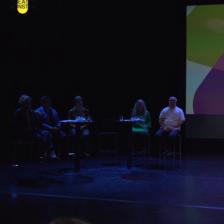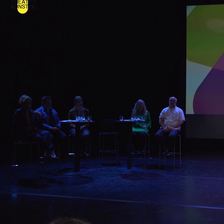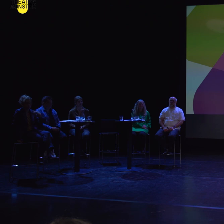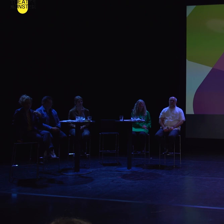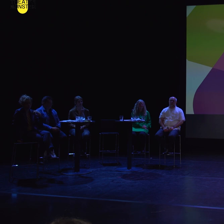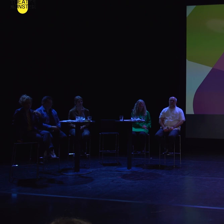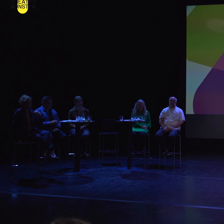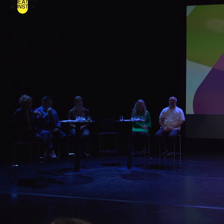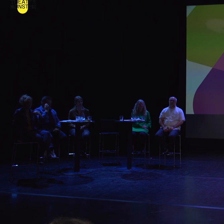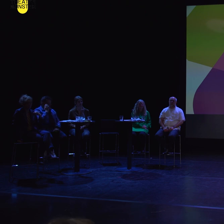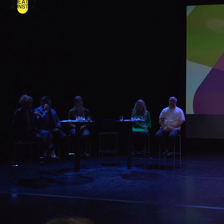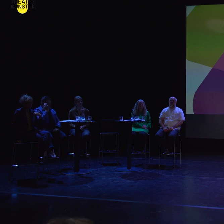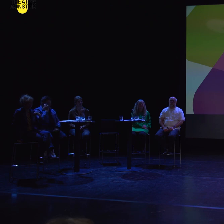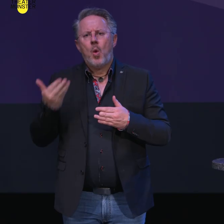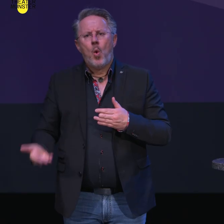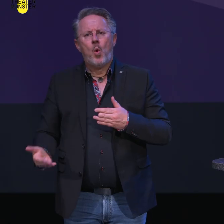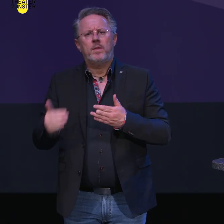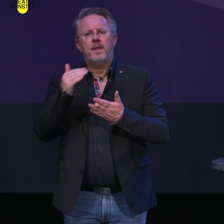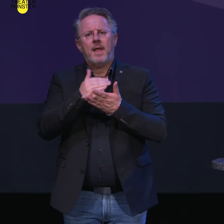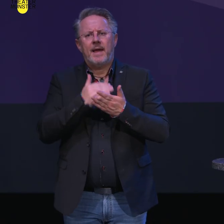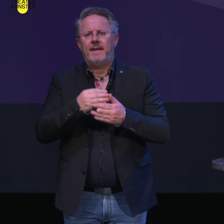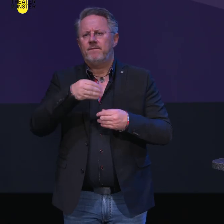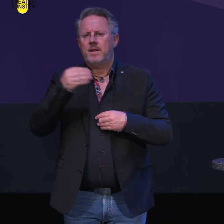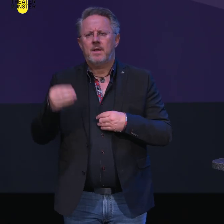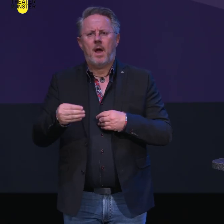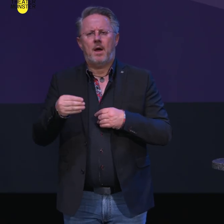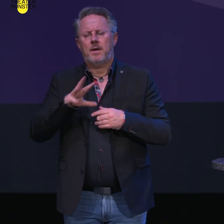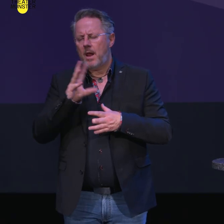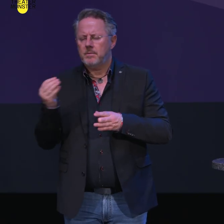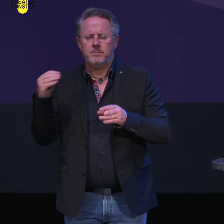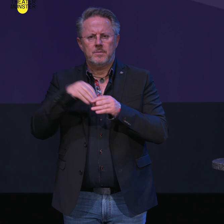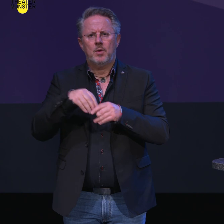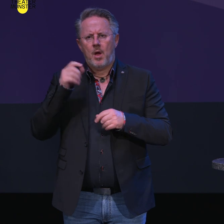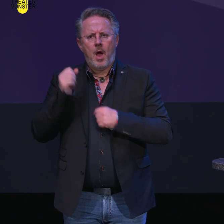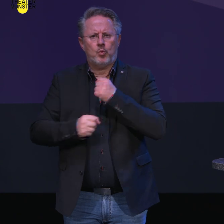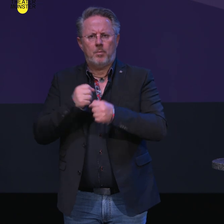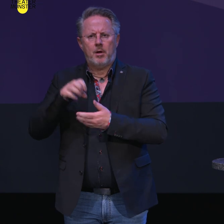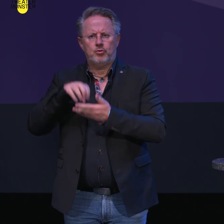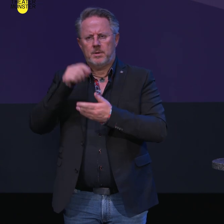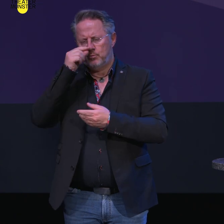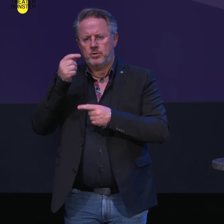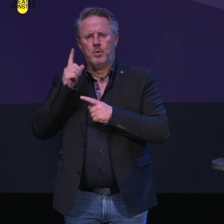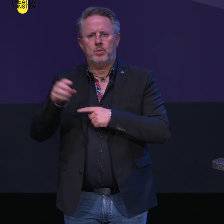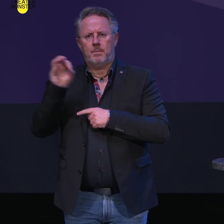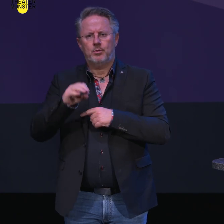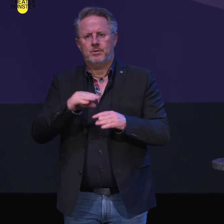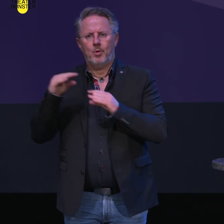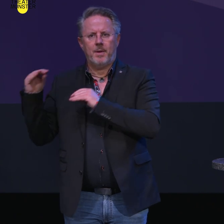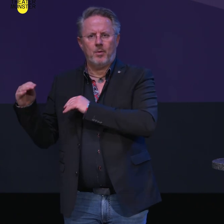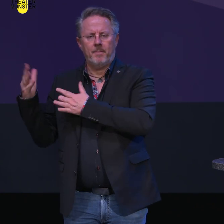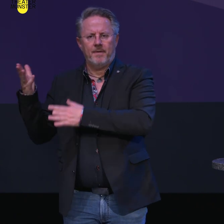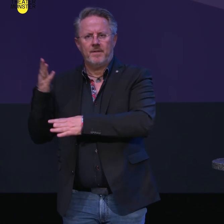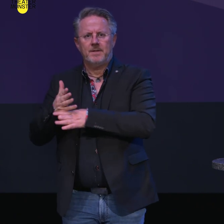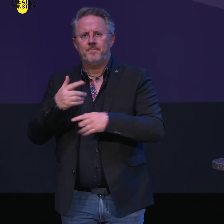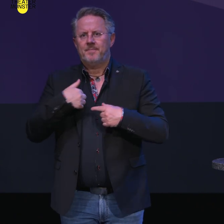Beispiel alle Tarifsteigerungen, egal in welchem Tarifvertrag, von der Stadt Münster eben zu 100 Prozent übernommen werden. Da sind wir als